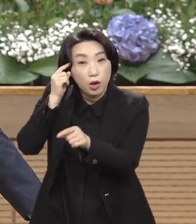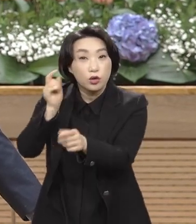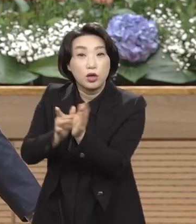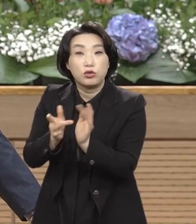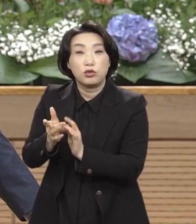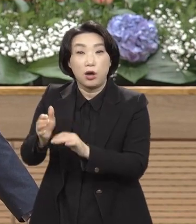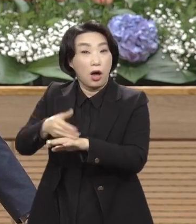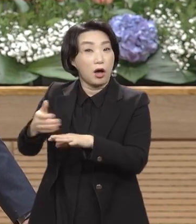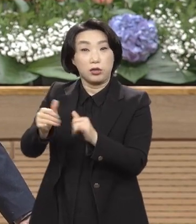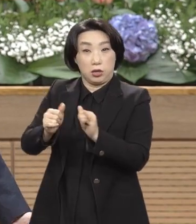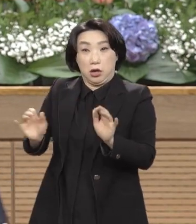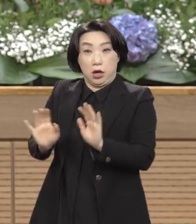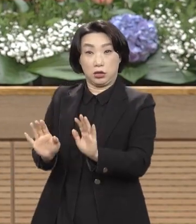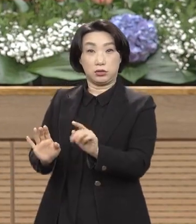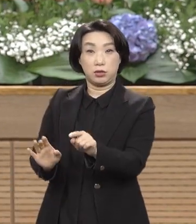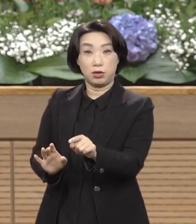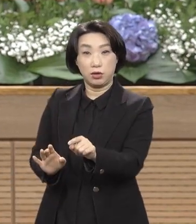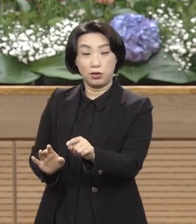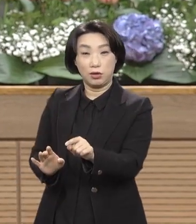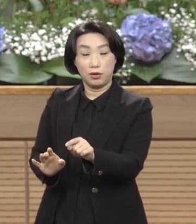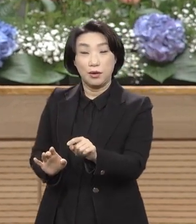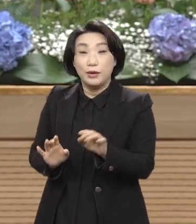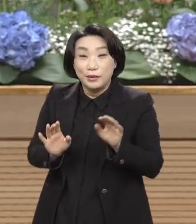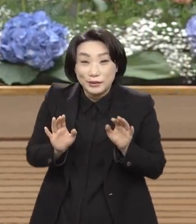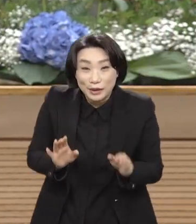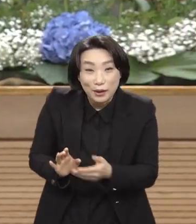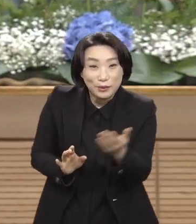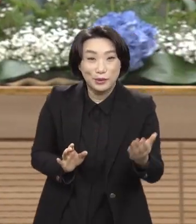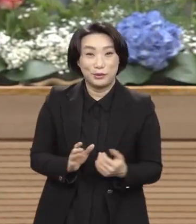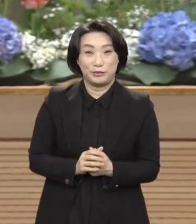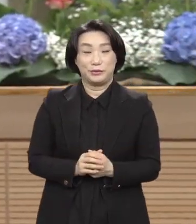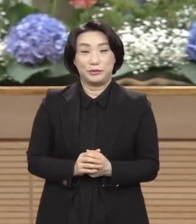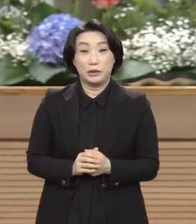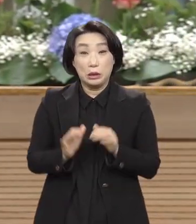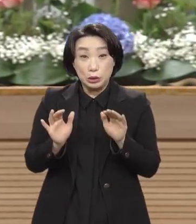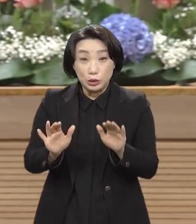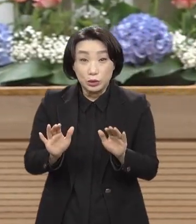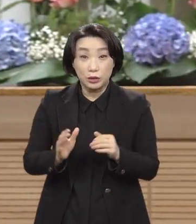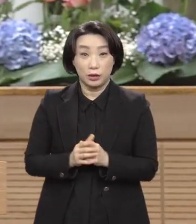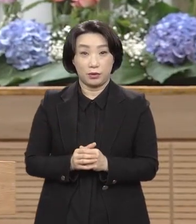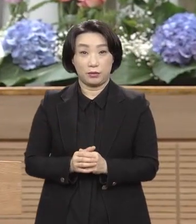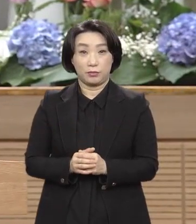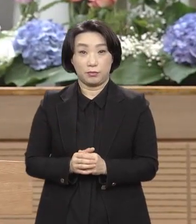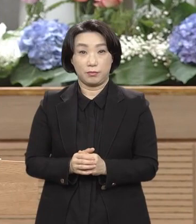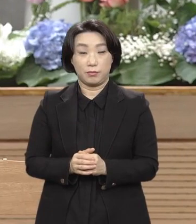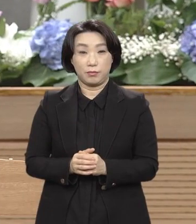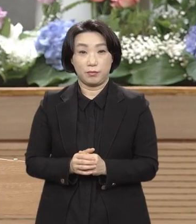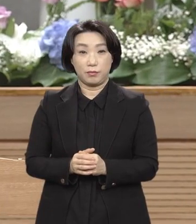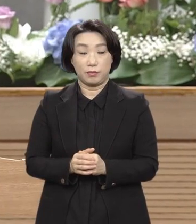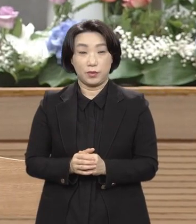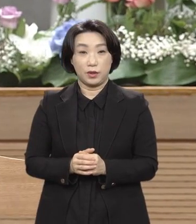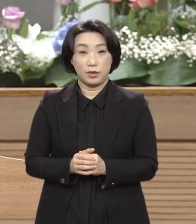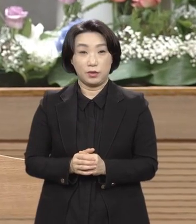자 그런데 이런 저희가